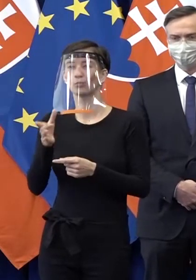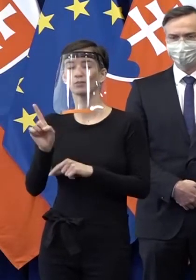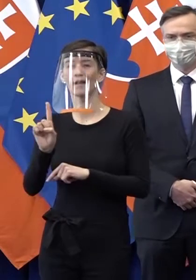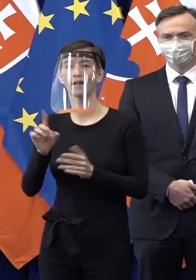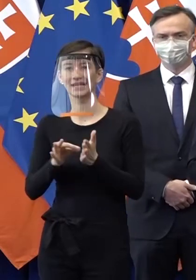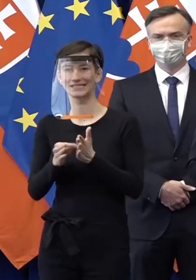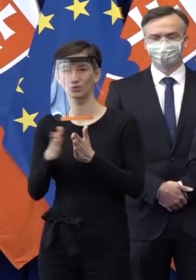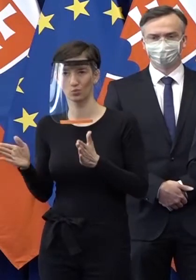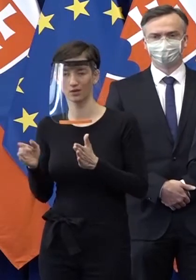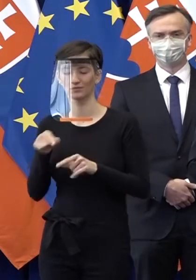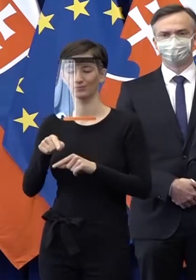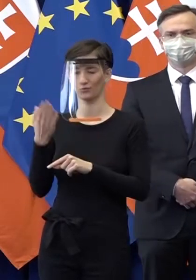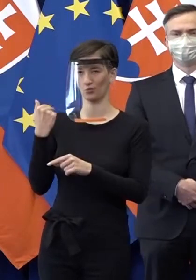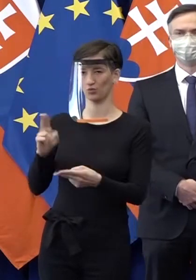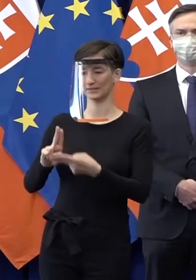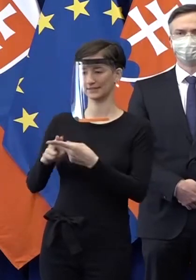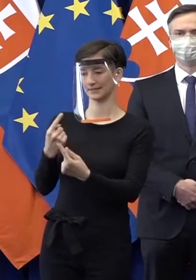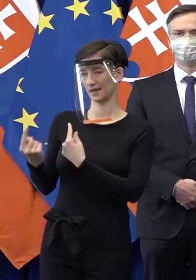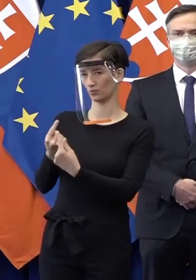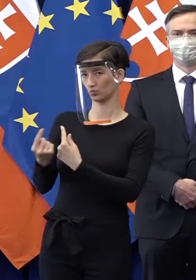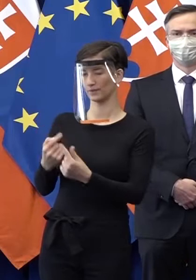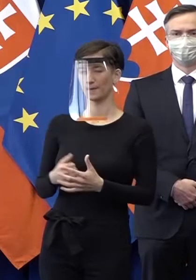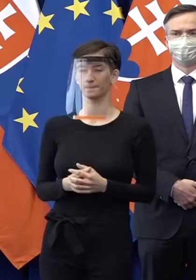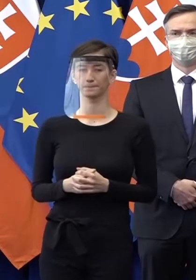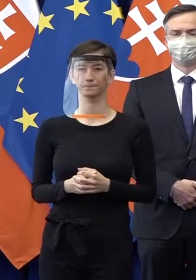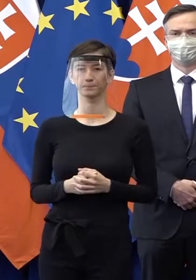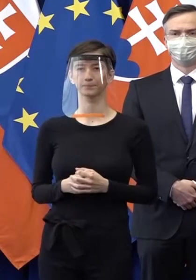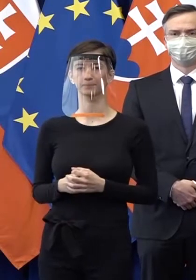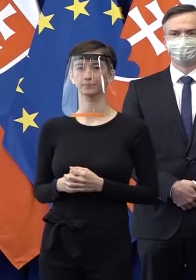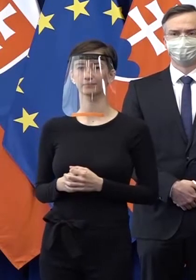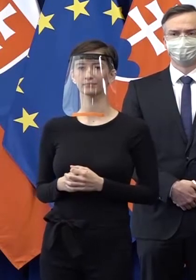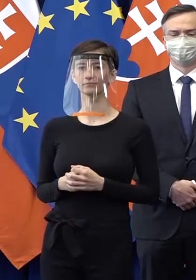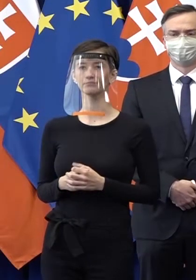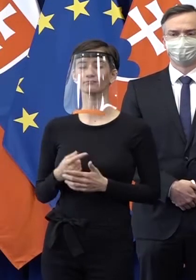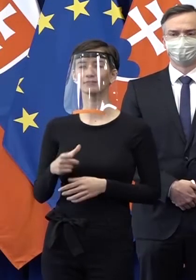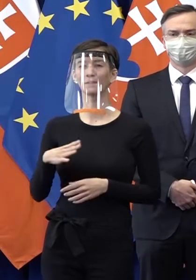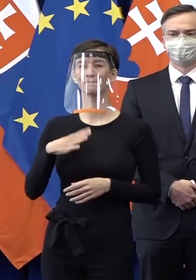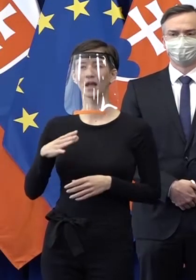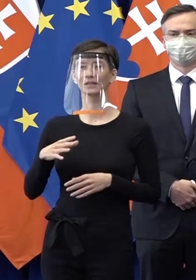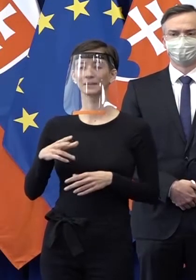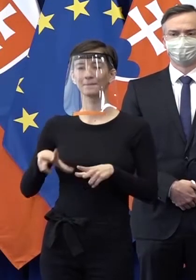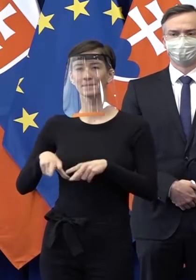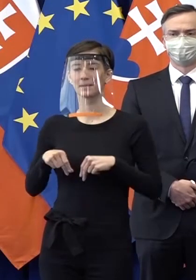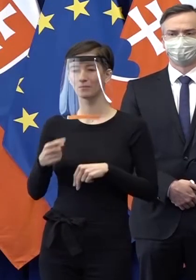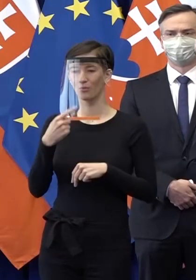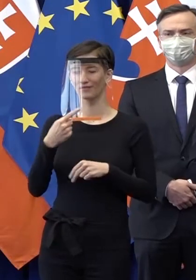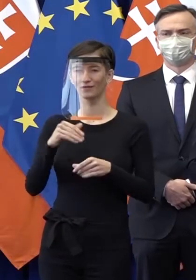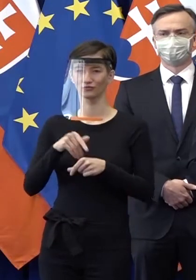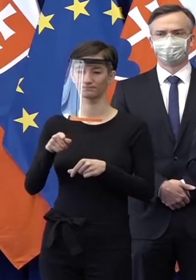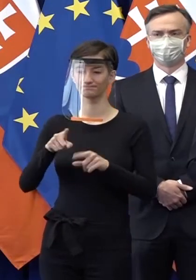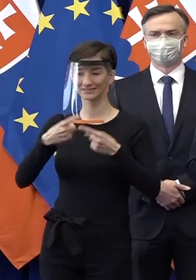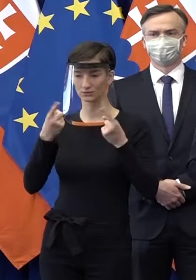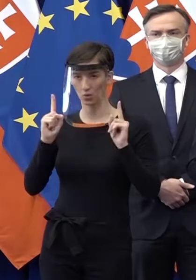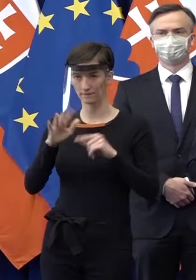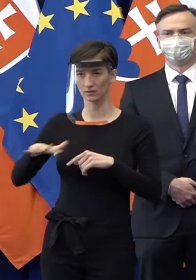komunikovať normálne. Pán premiér povedal, že sme na jednej lodi. Áno, sme jedna spoločnosť, sme